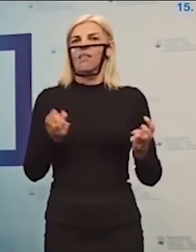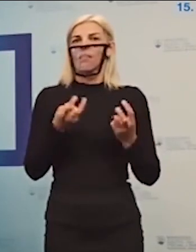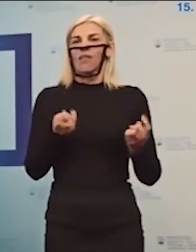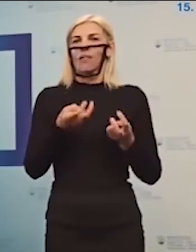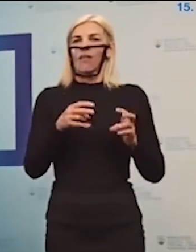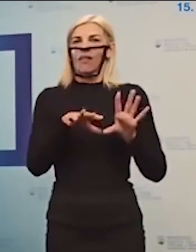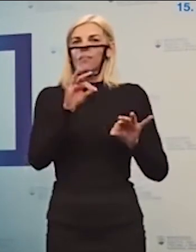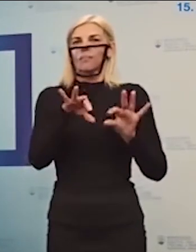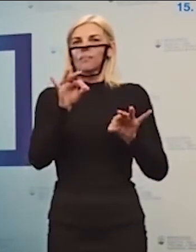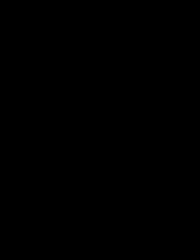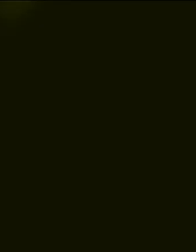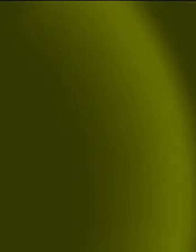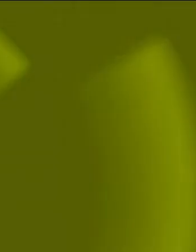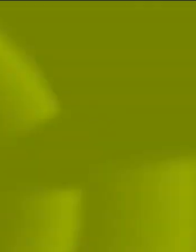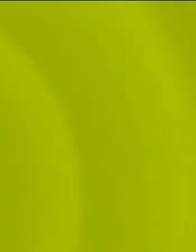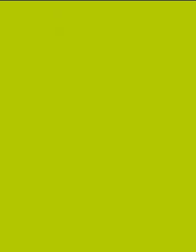rezorte.